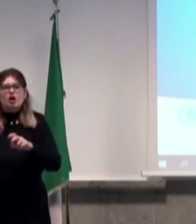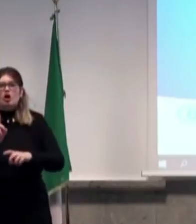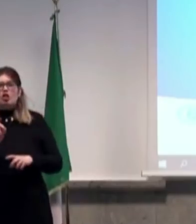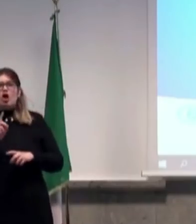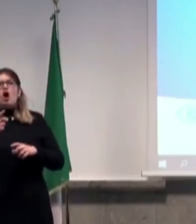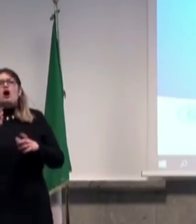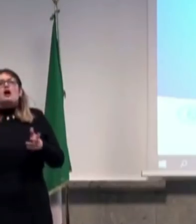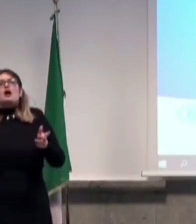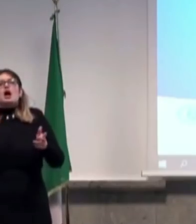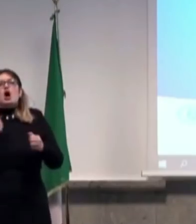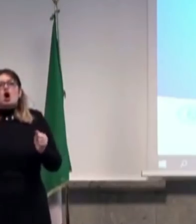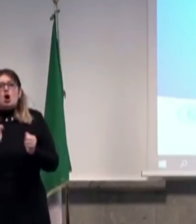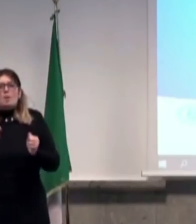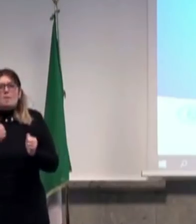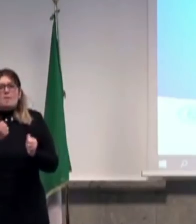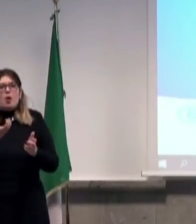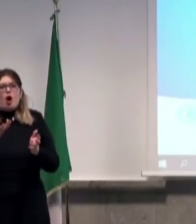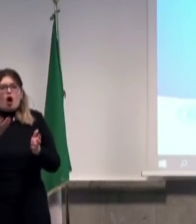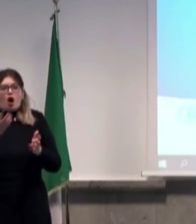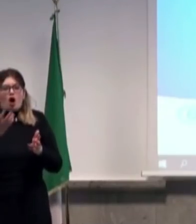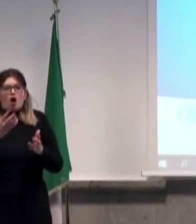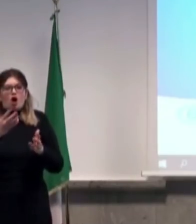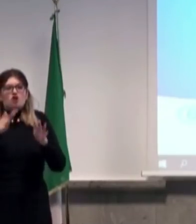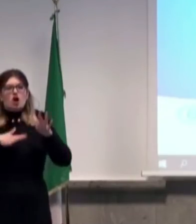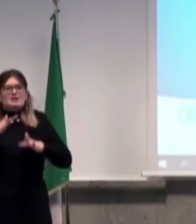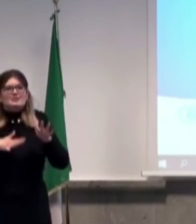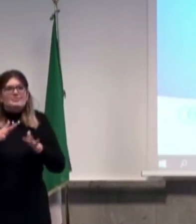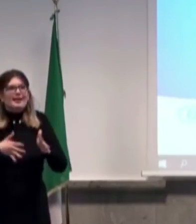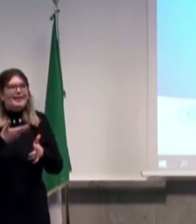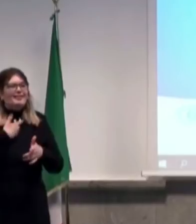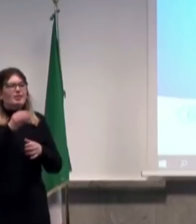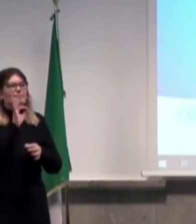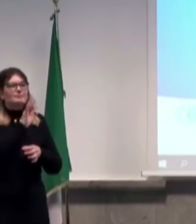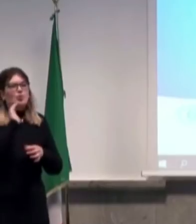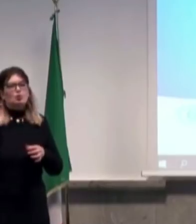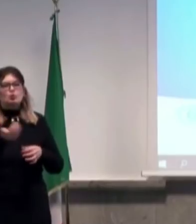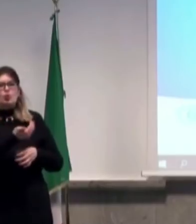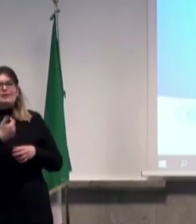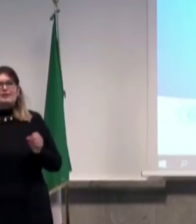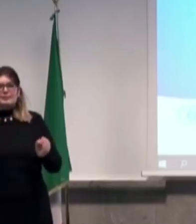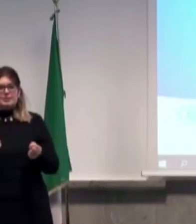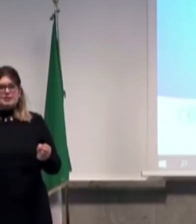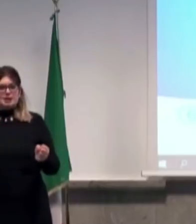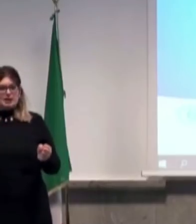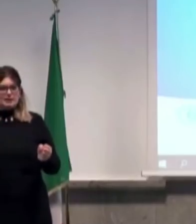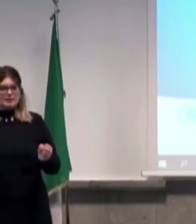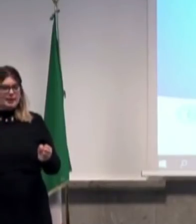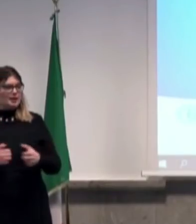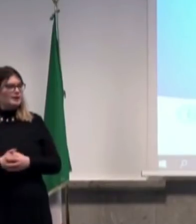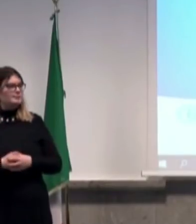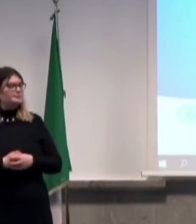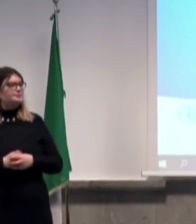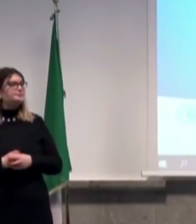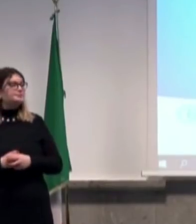sospetto alle procedure di tampone rinofaringio. Dove si è fatto anche qui,